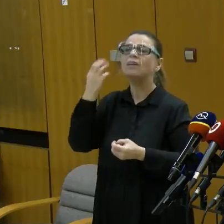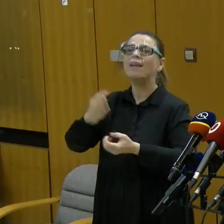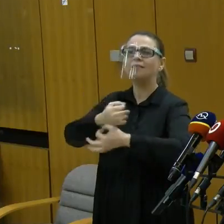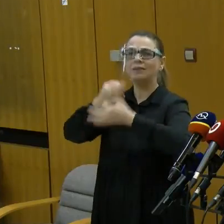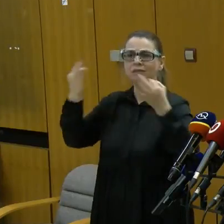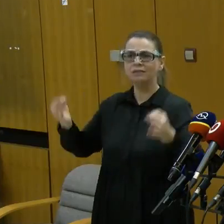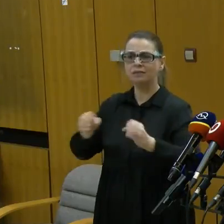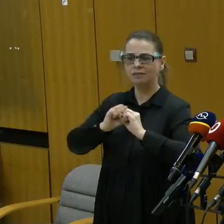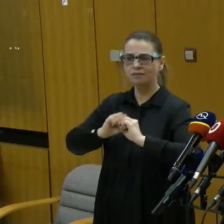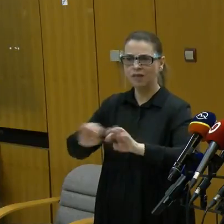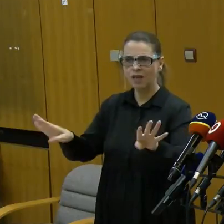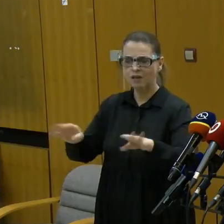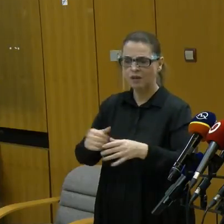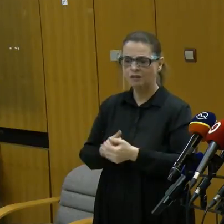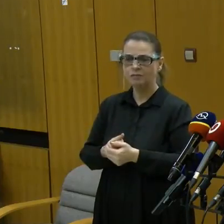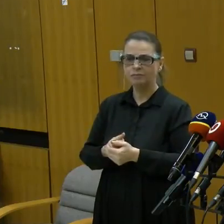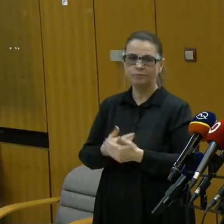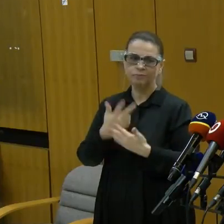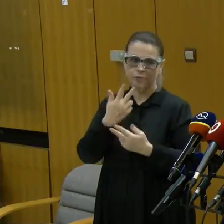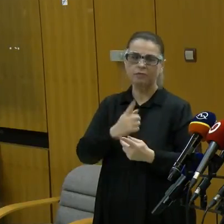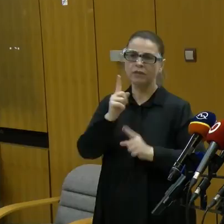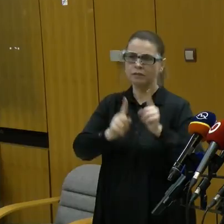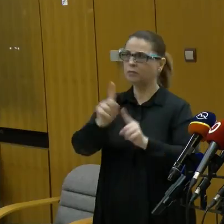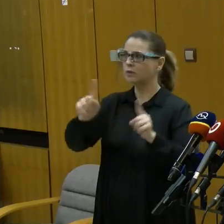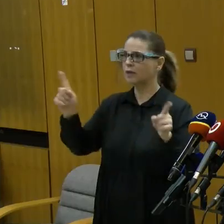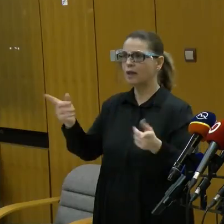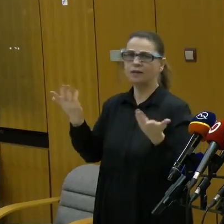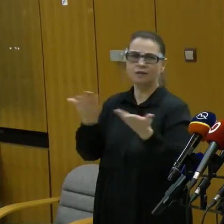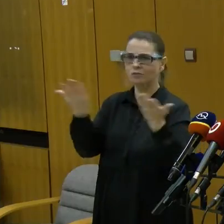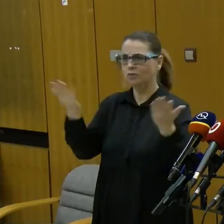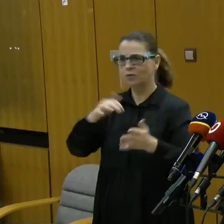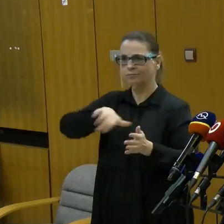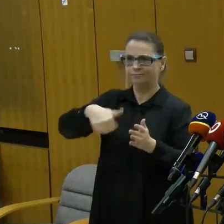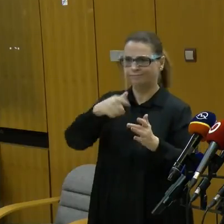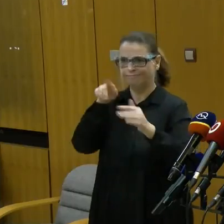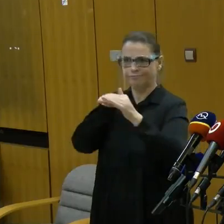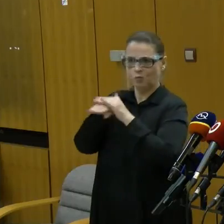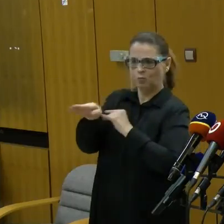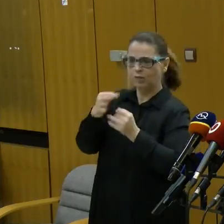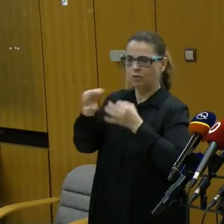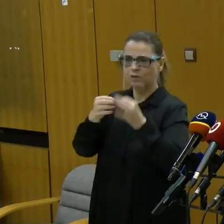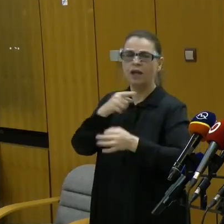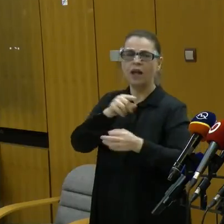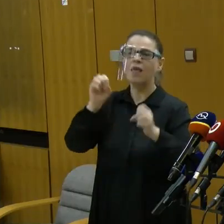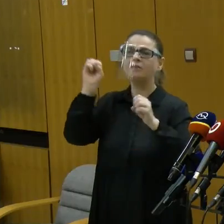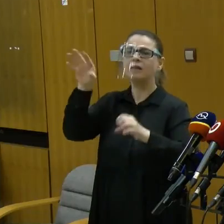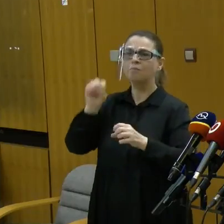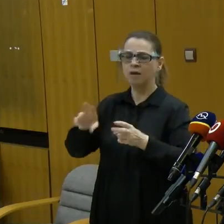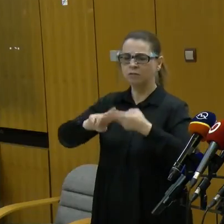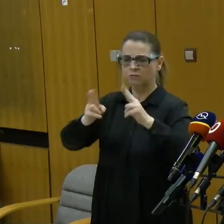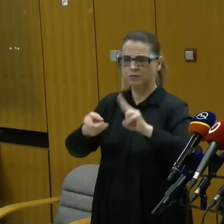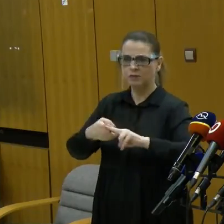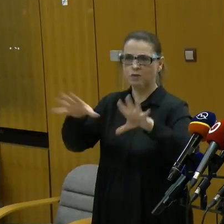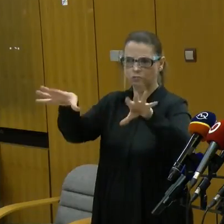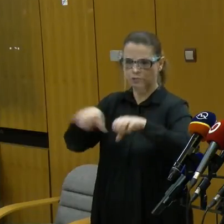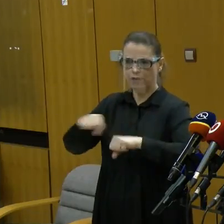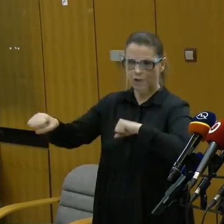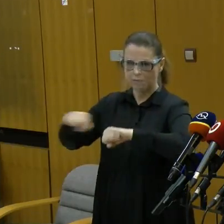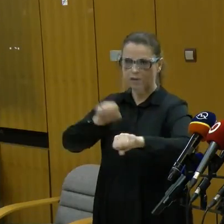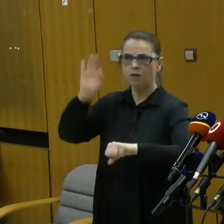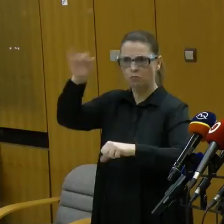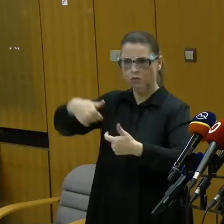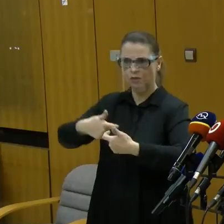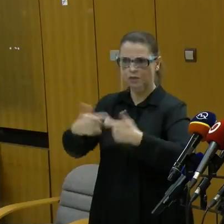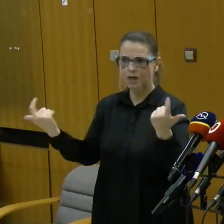No už dneska nejaký aj šikovný niekde znova vnikoval, semafor z stredu bude schválený vládov, už to bude jasné. Ja